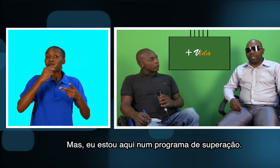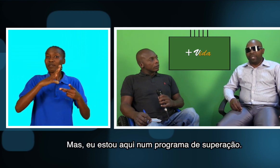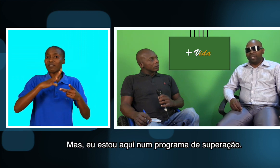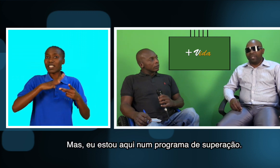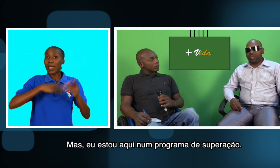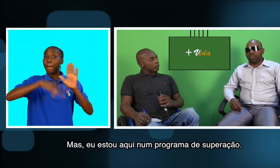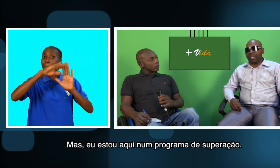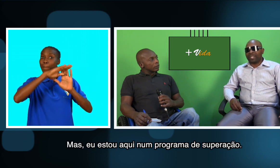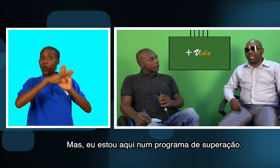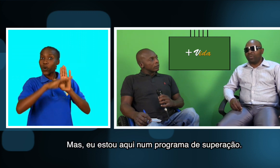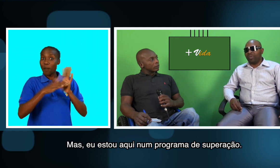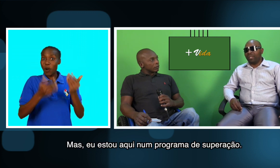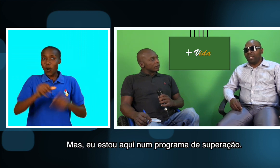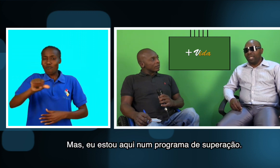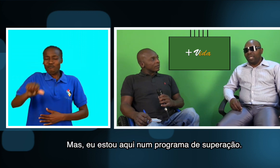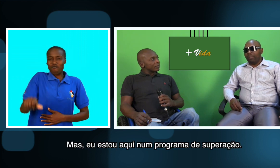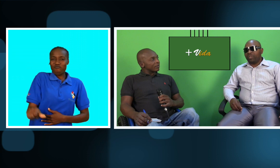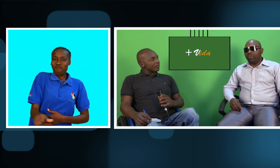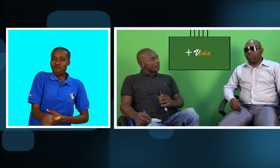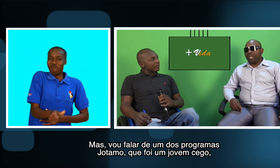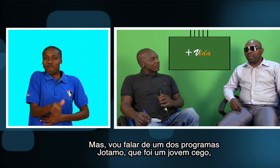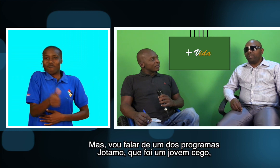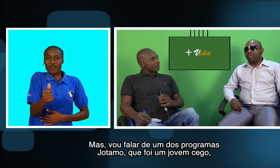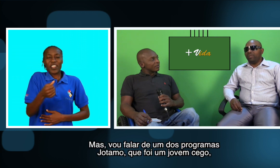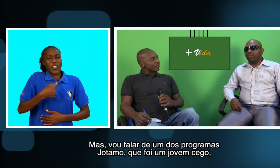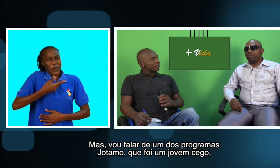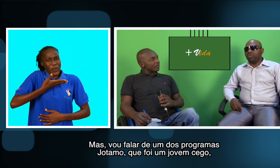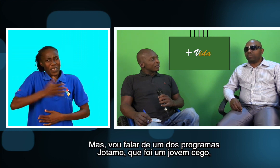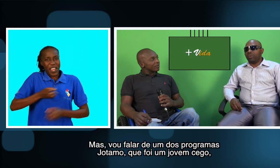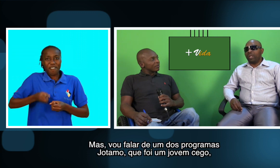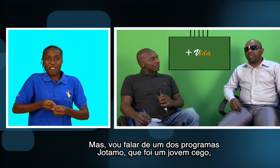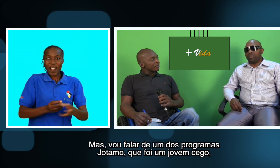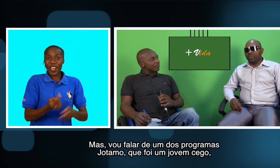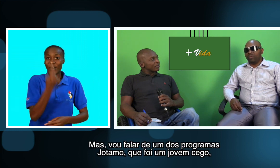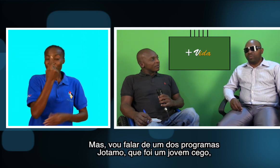aqui de superação. Mas vou falar um dos programas do